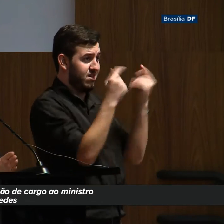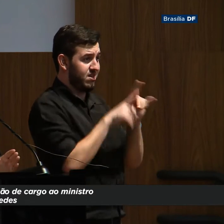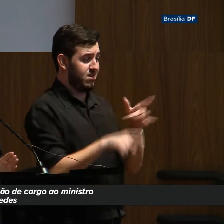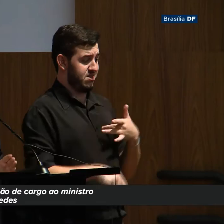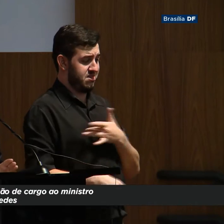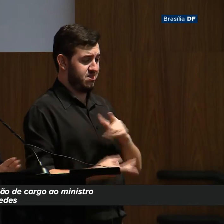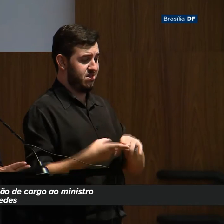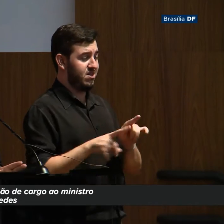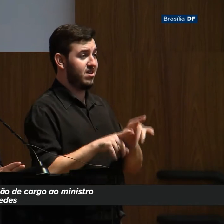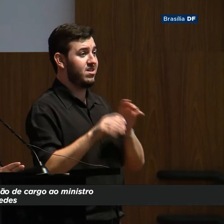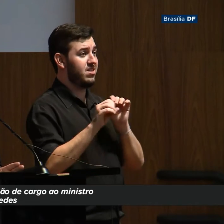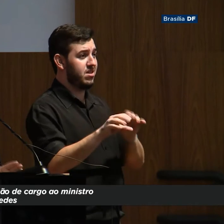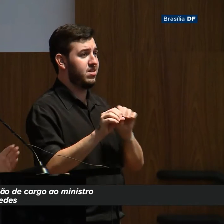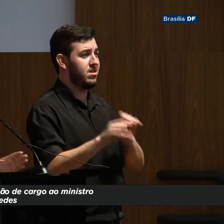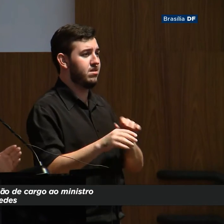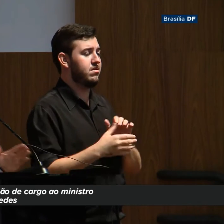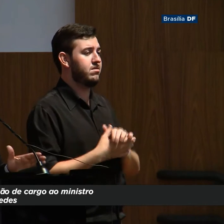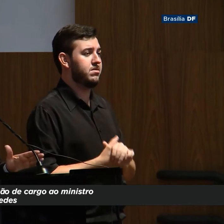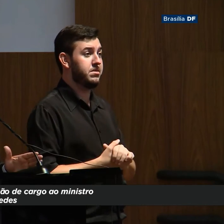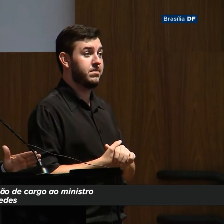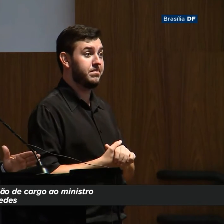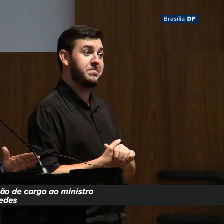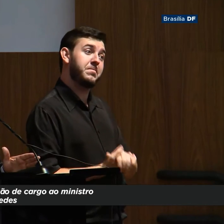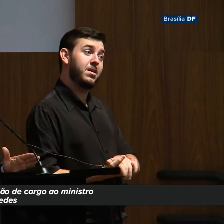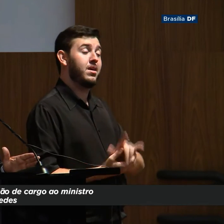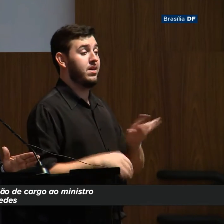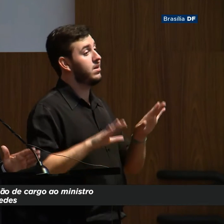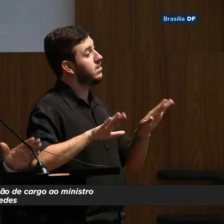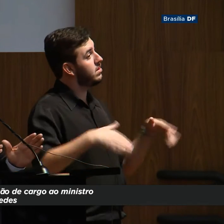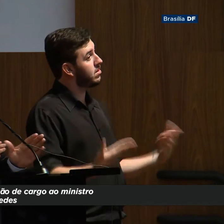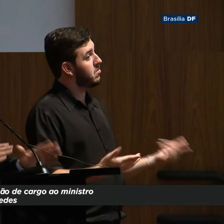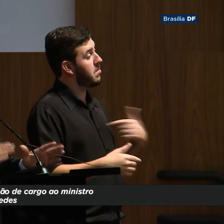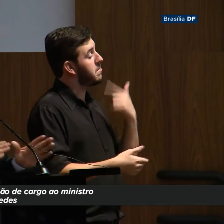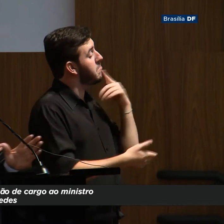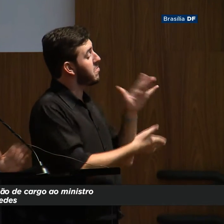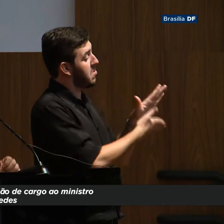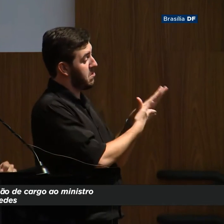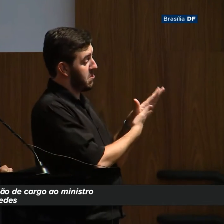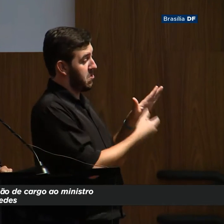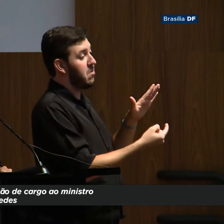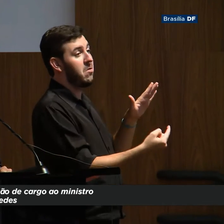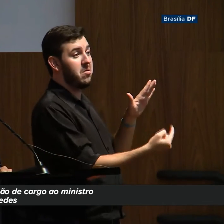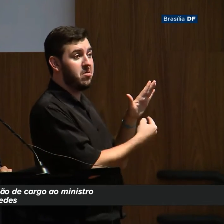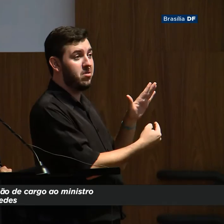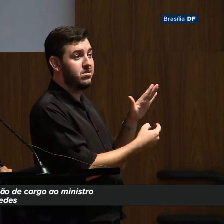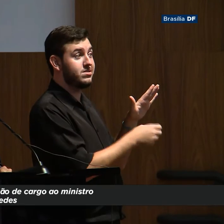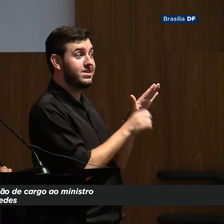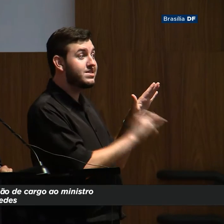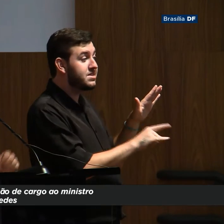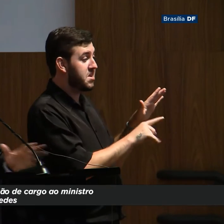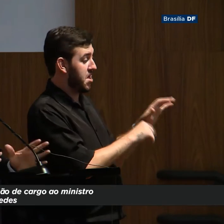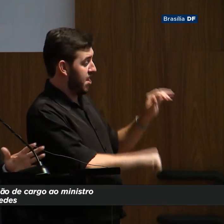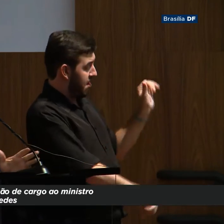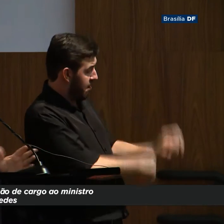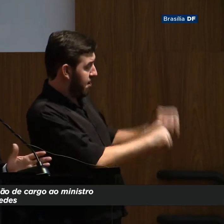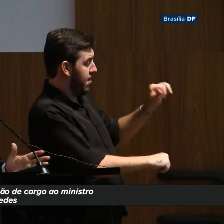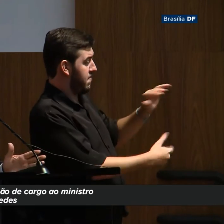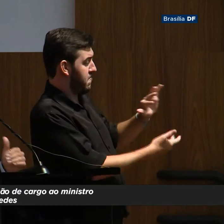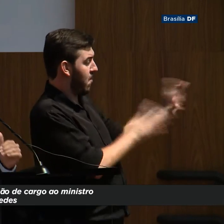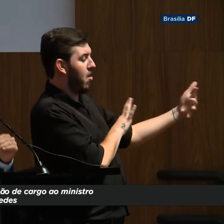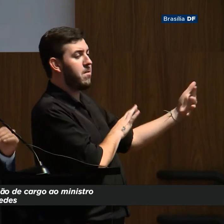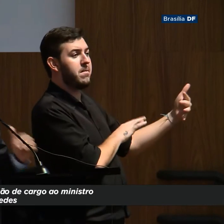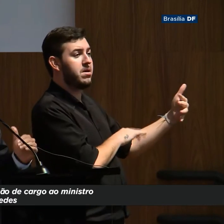frente se não funcionarem as proposições de reformas. Se elas não